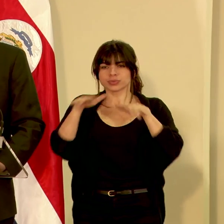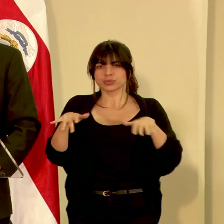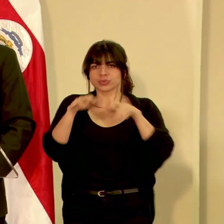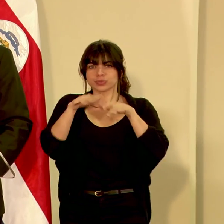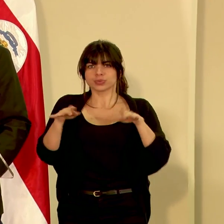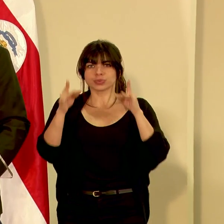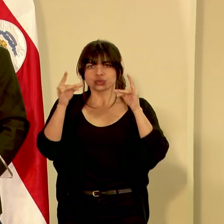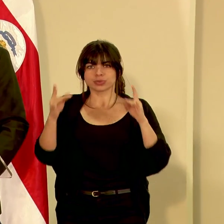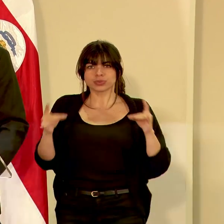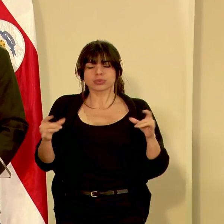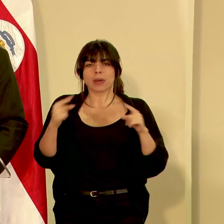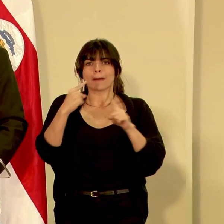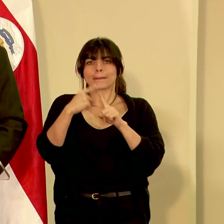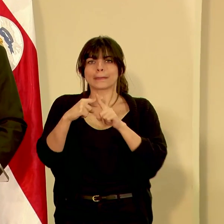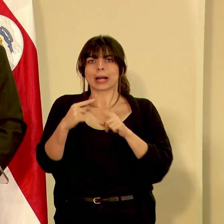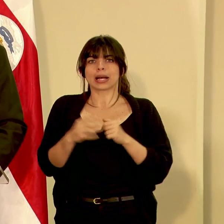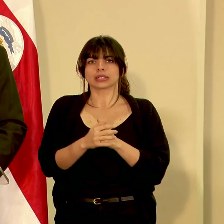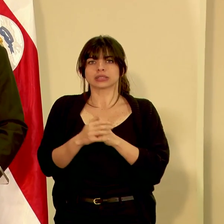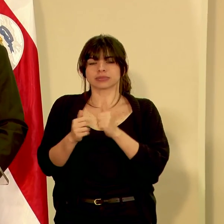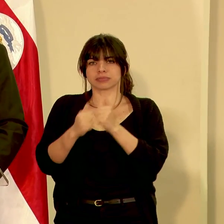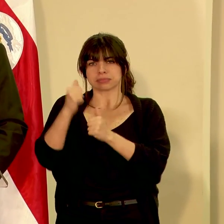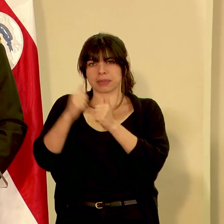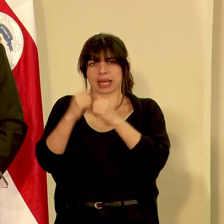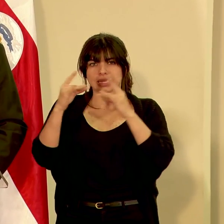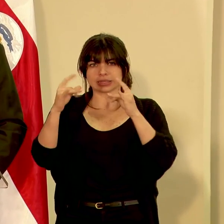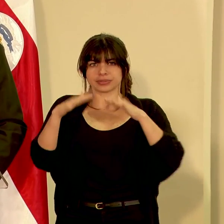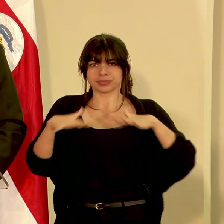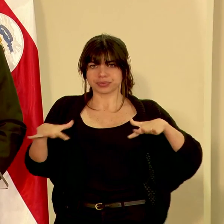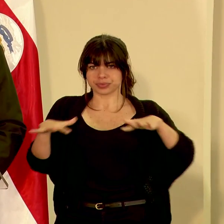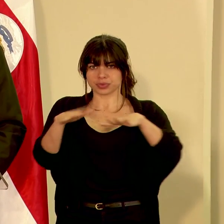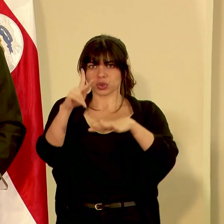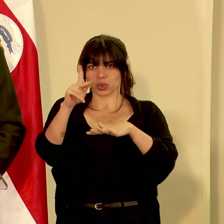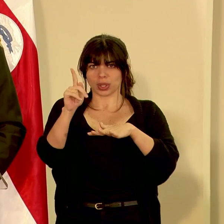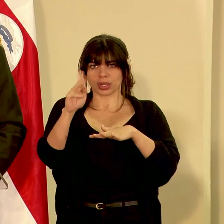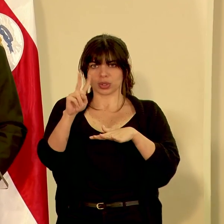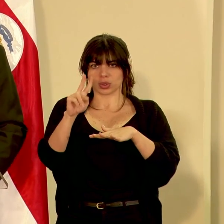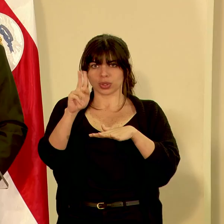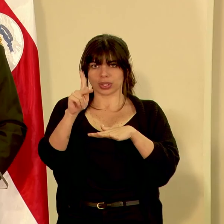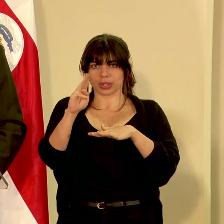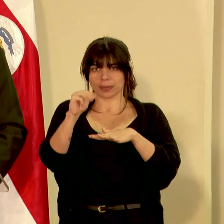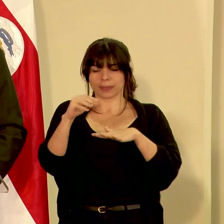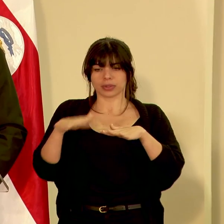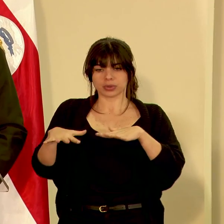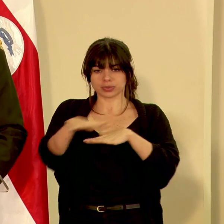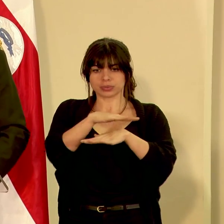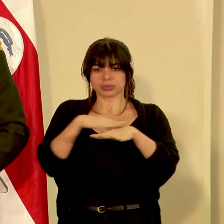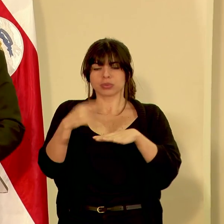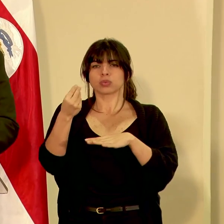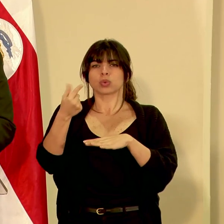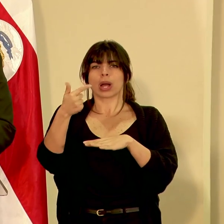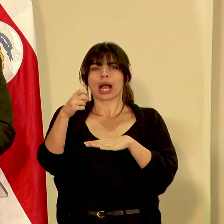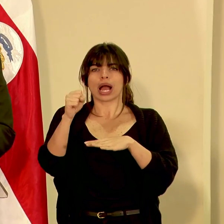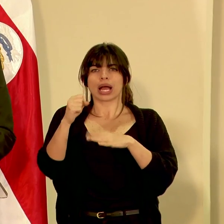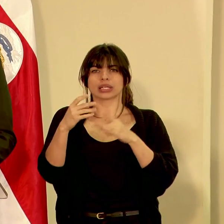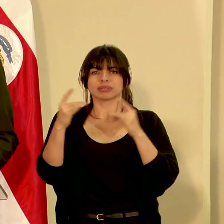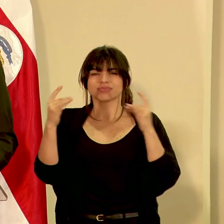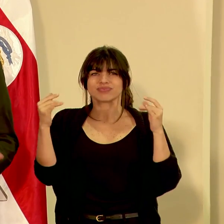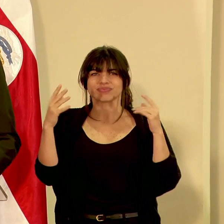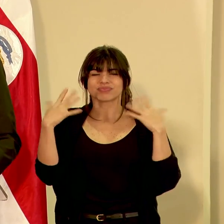ceniza en concentraciones mayores. También se encuentran muchos gases tóxicos,